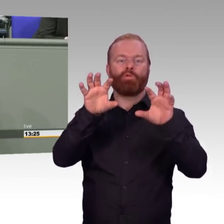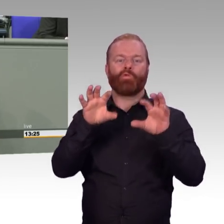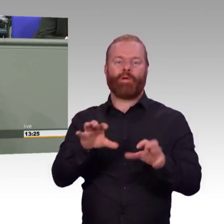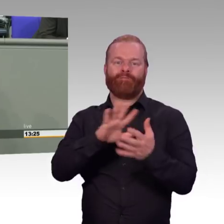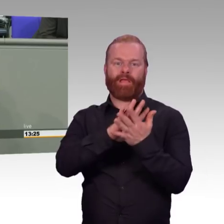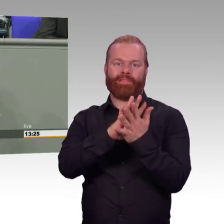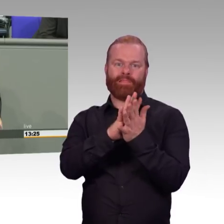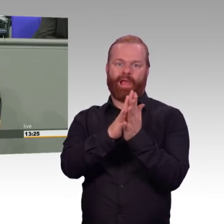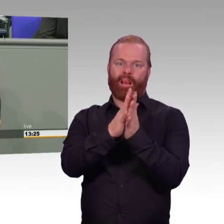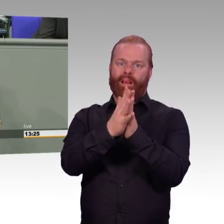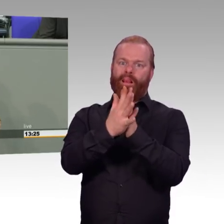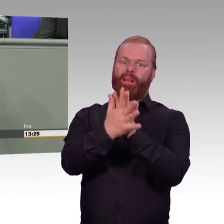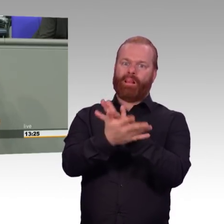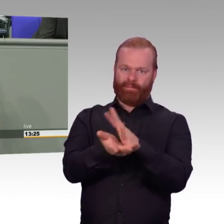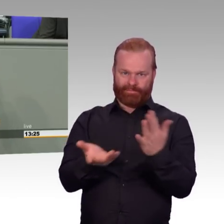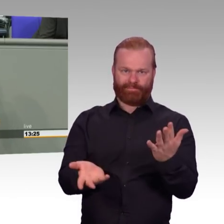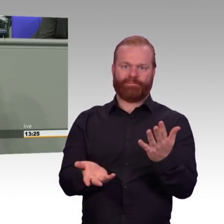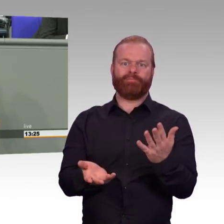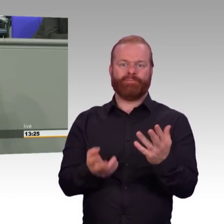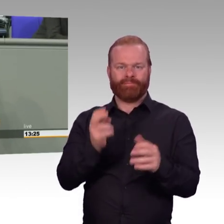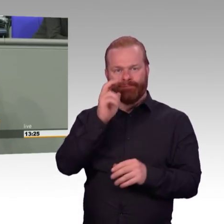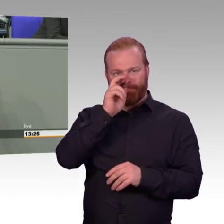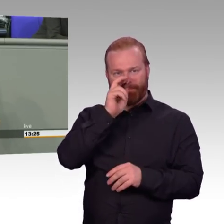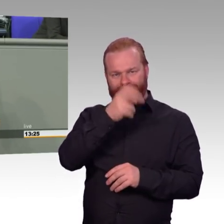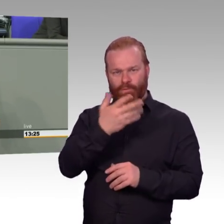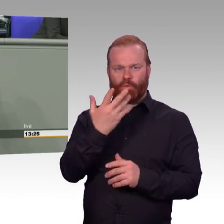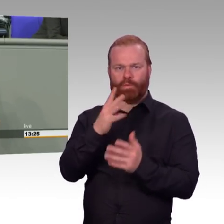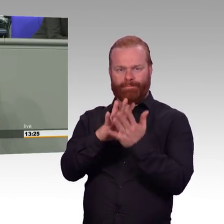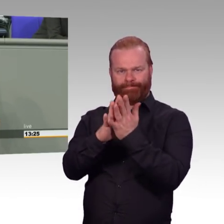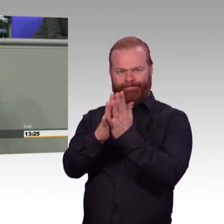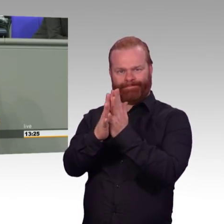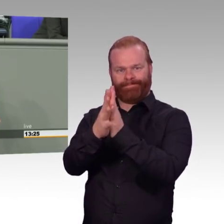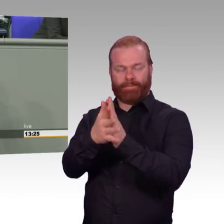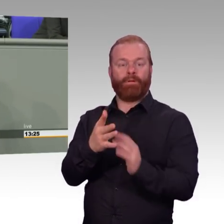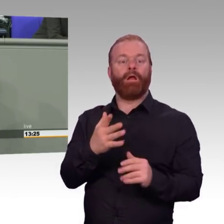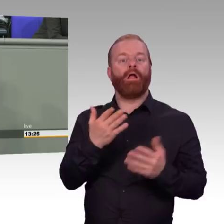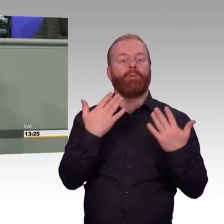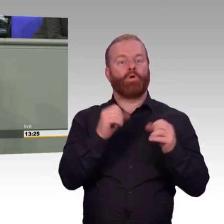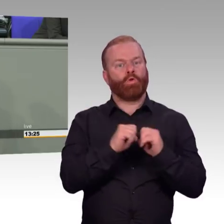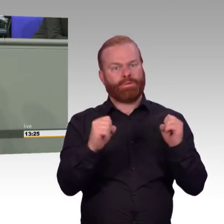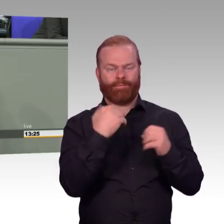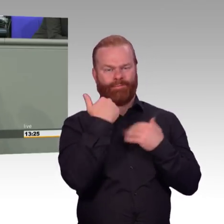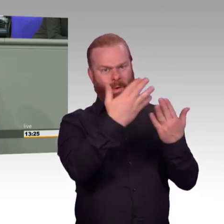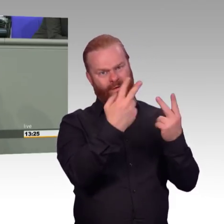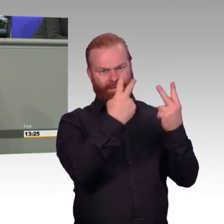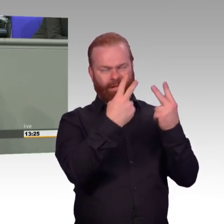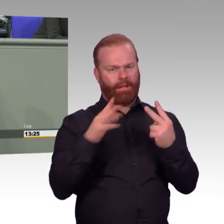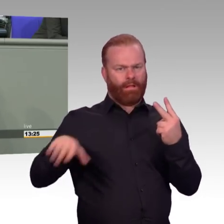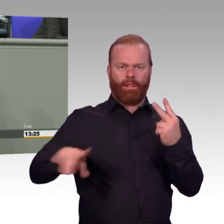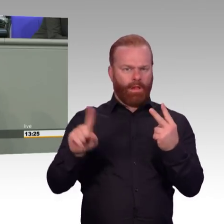damit, im wahrsten Sinne des Wortes, die Lichter ausgehen lassen in der Region. Die Menschen brauchen eine Perspektive. Sie brauchen eine nachhaltige